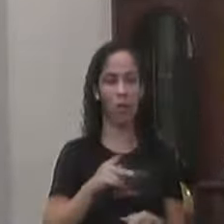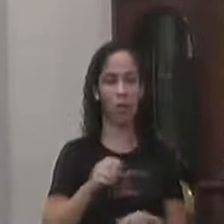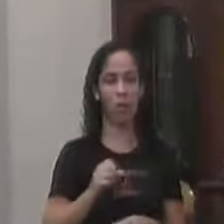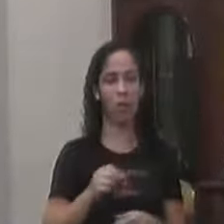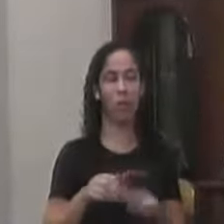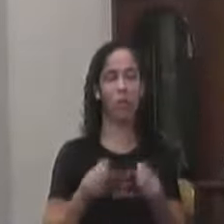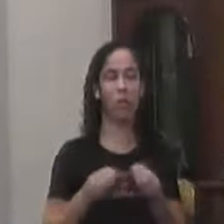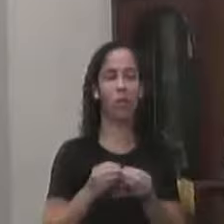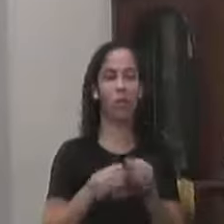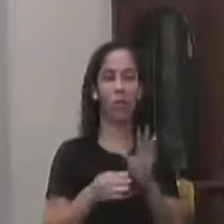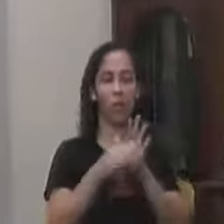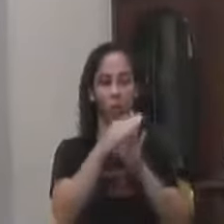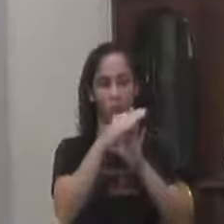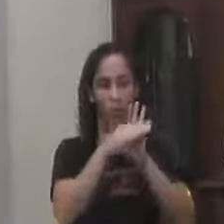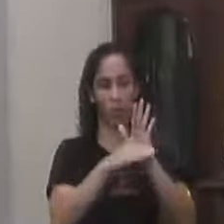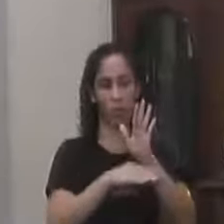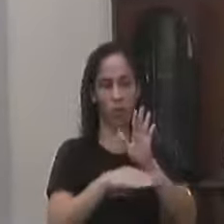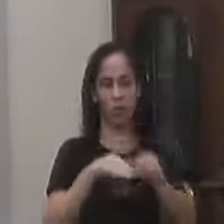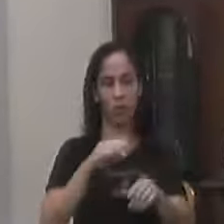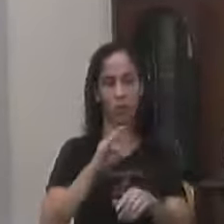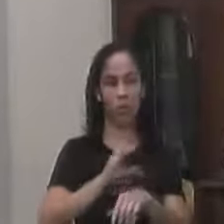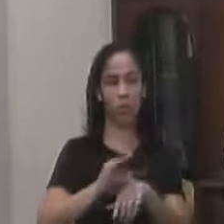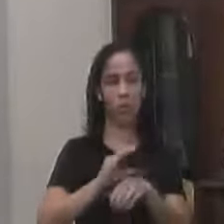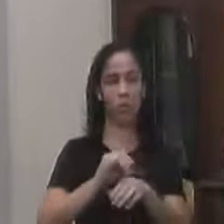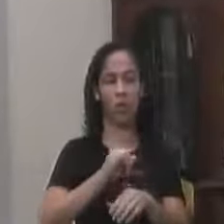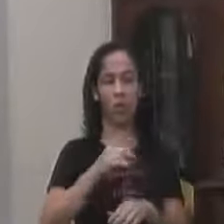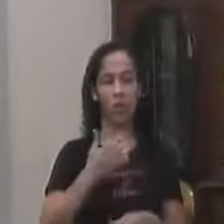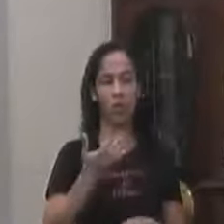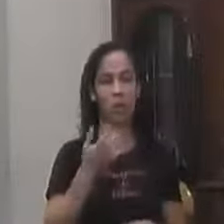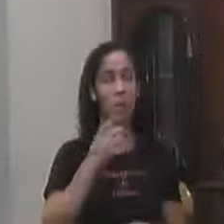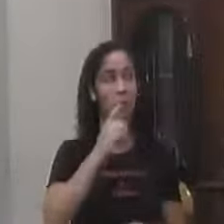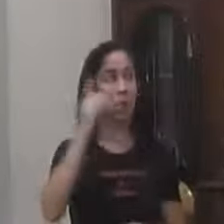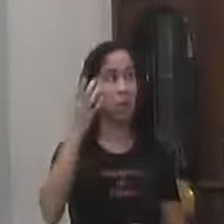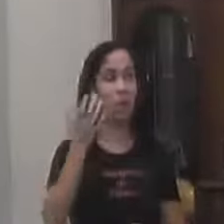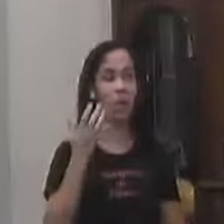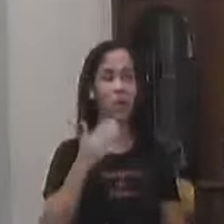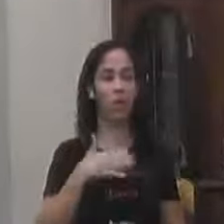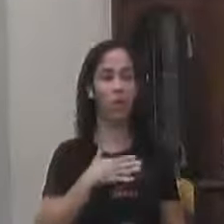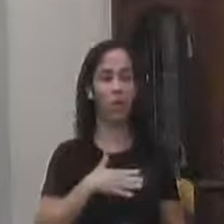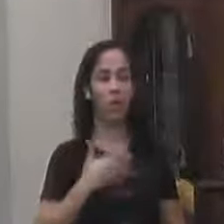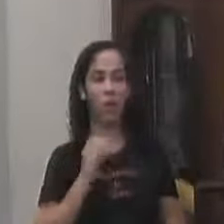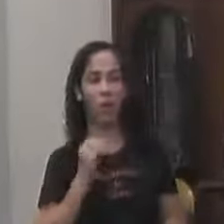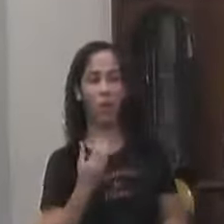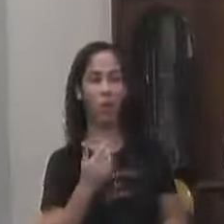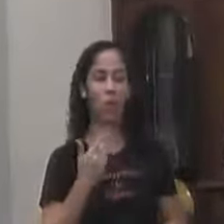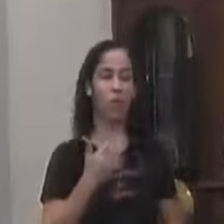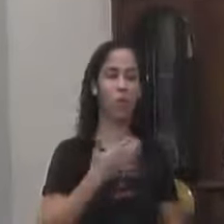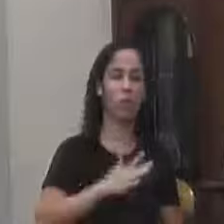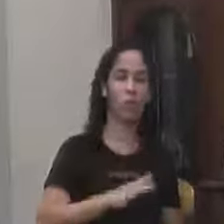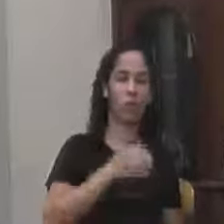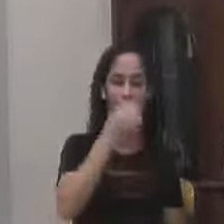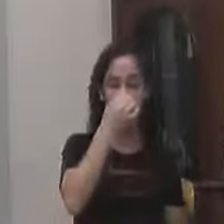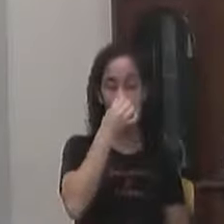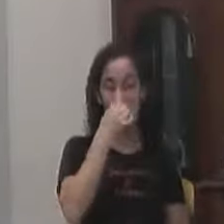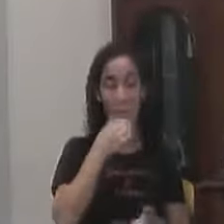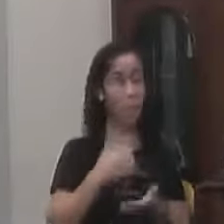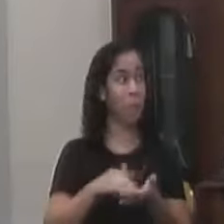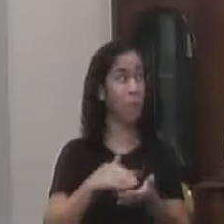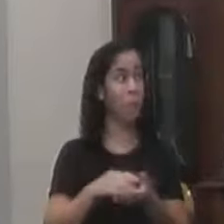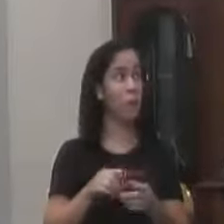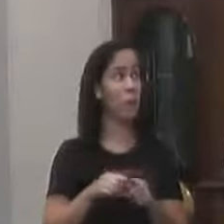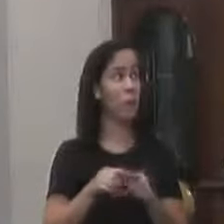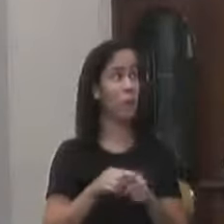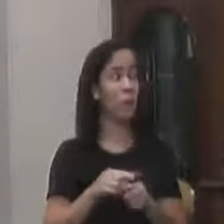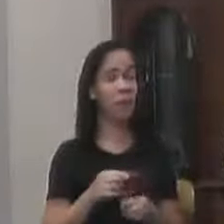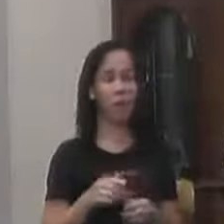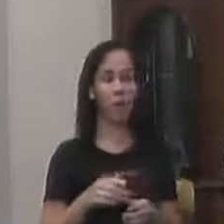Uma listagem Dos cursos E se Deus quiser Goste ou não goste Tem até secretária Do governo municipal